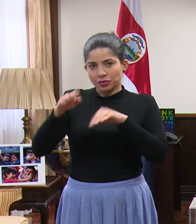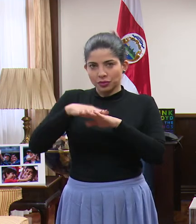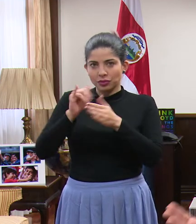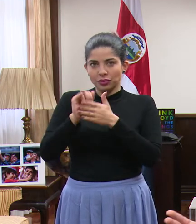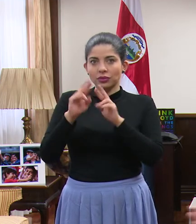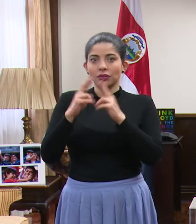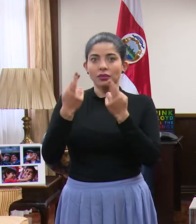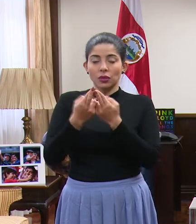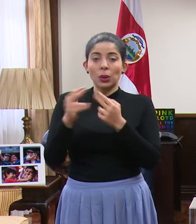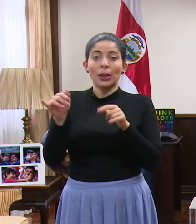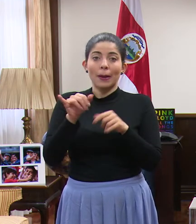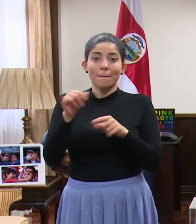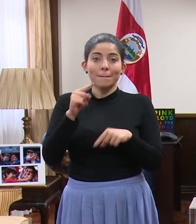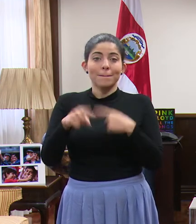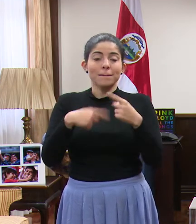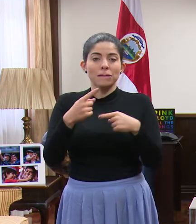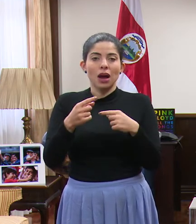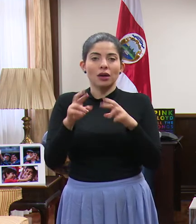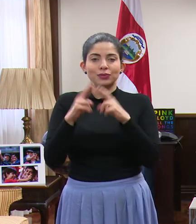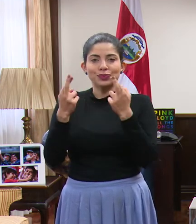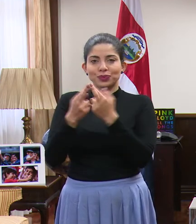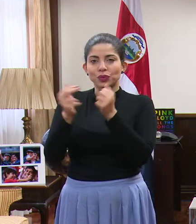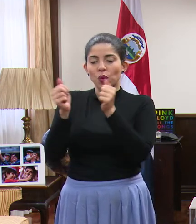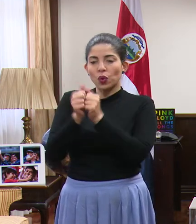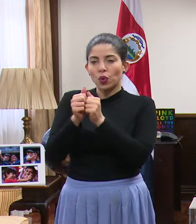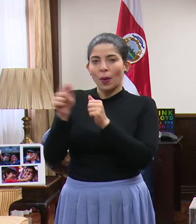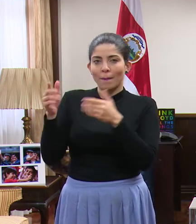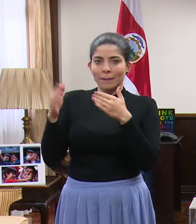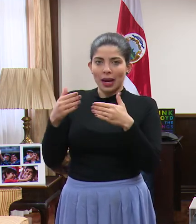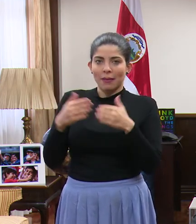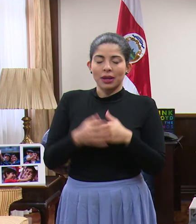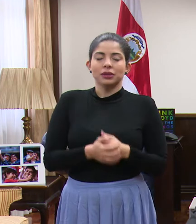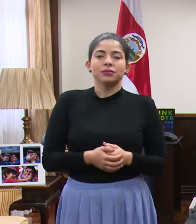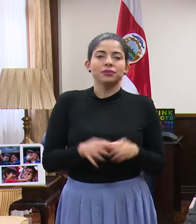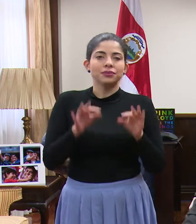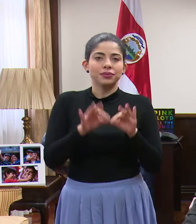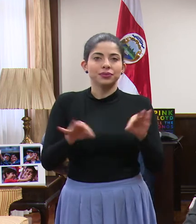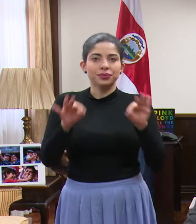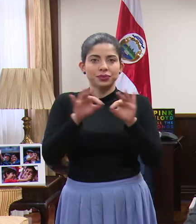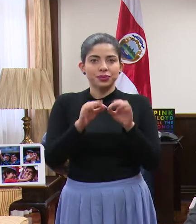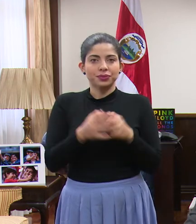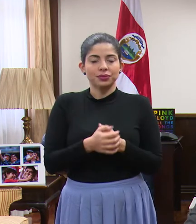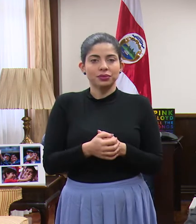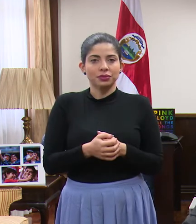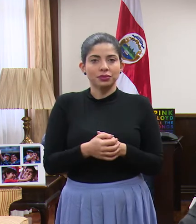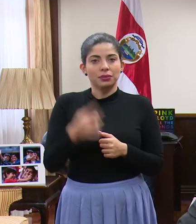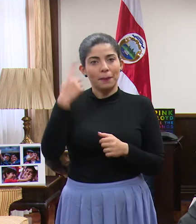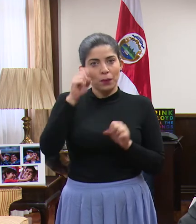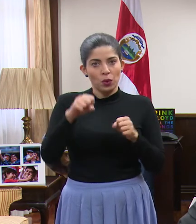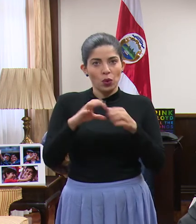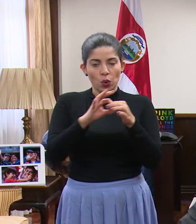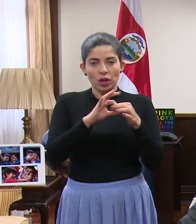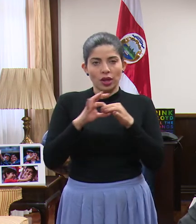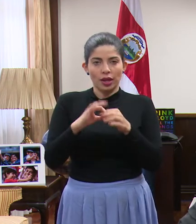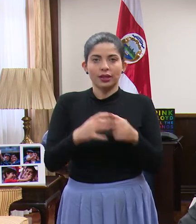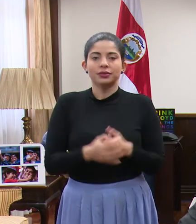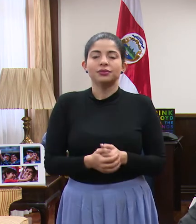que también se llevará a cabo con los homólogos de Panamá. Muy importante para coordinar.